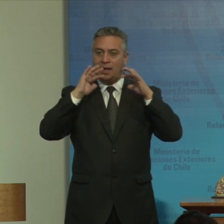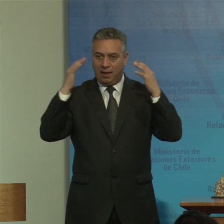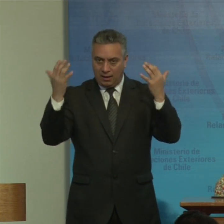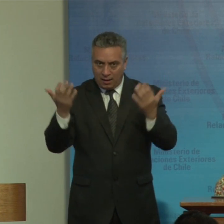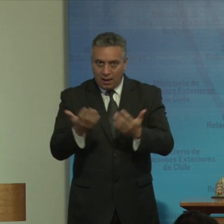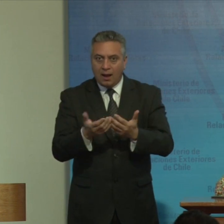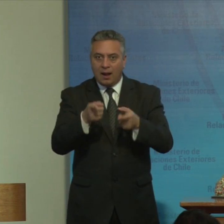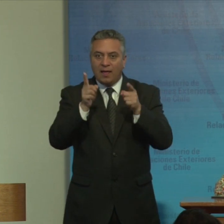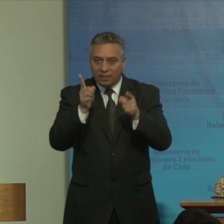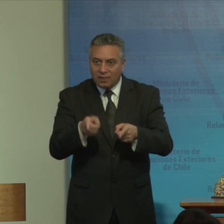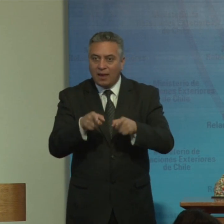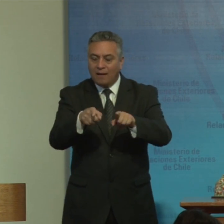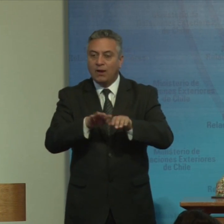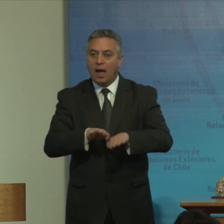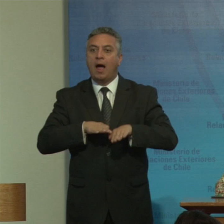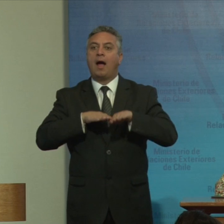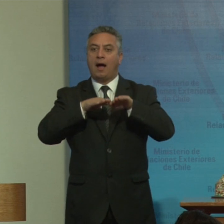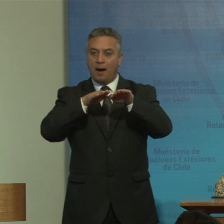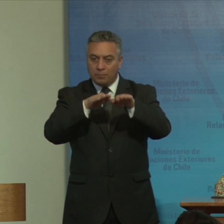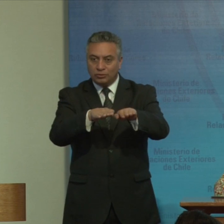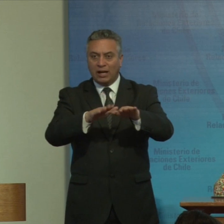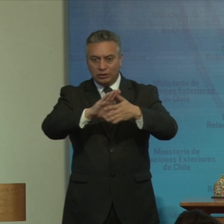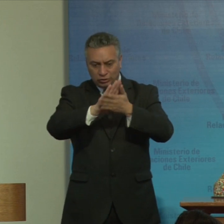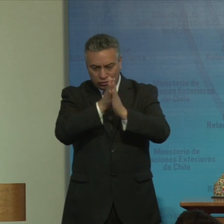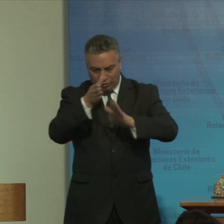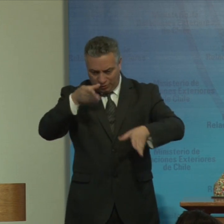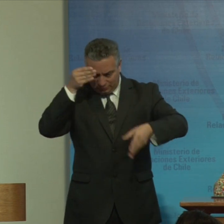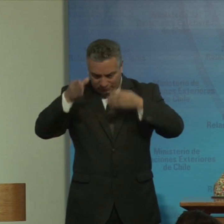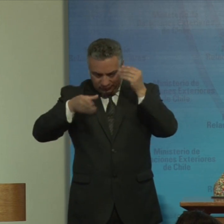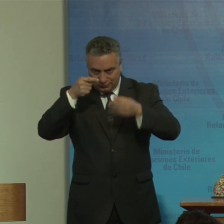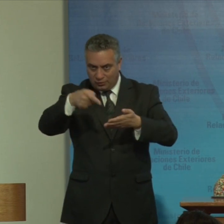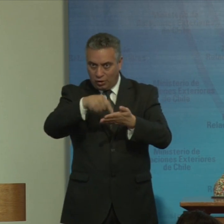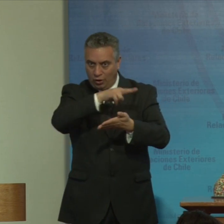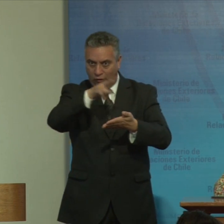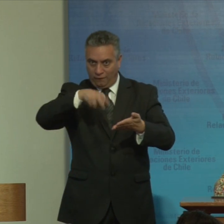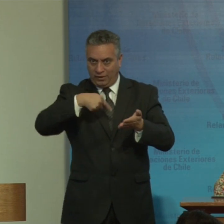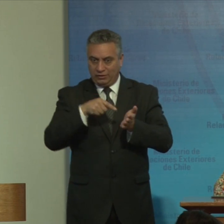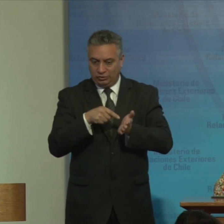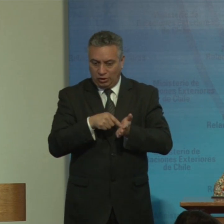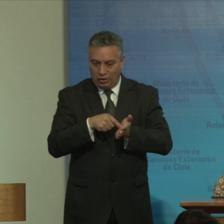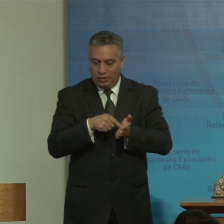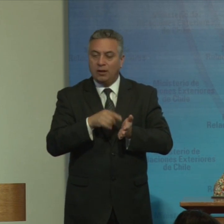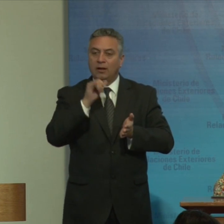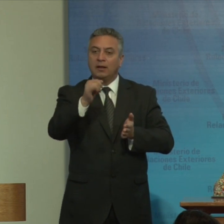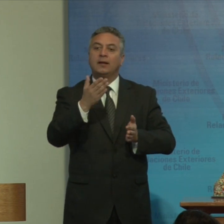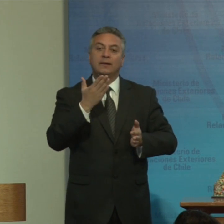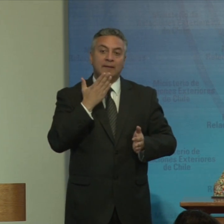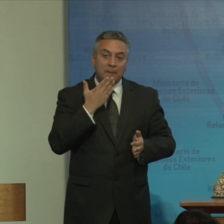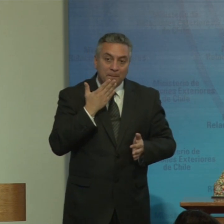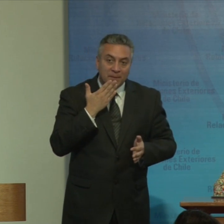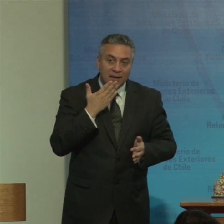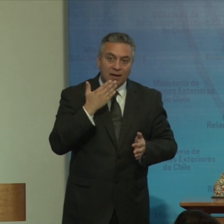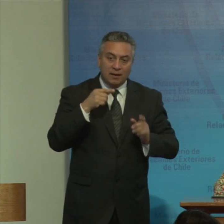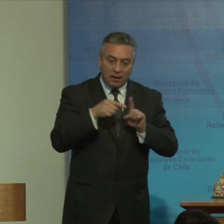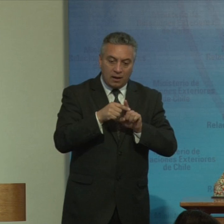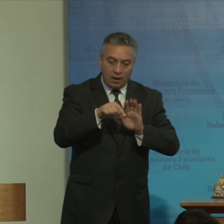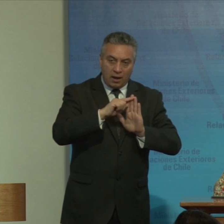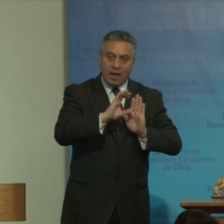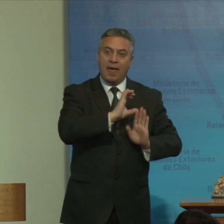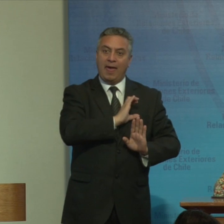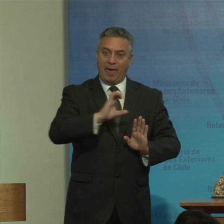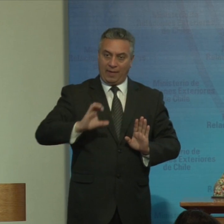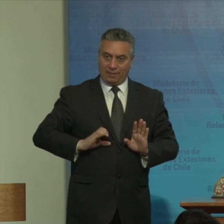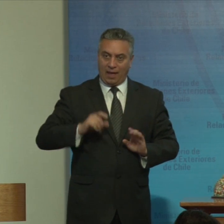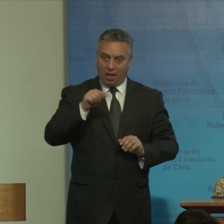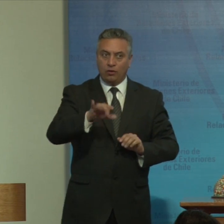apoyar la interpretación de toda la convención y también como ligación general del estado y